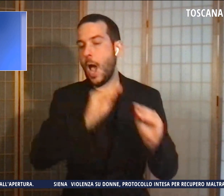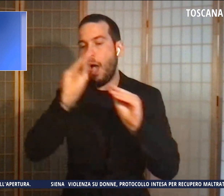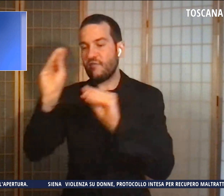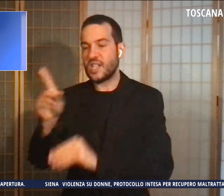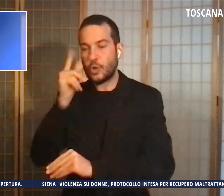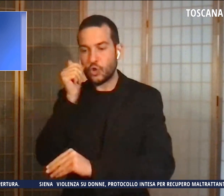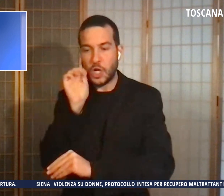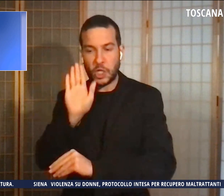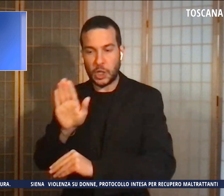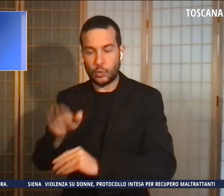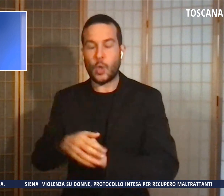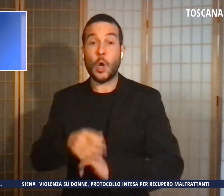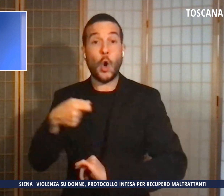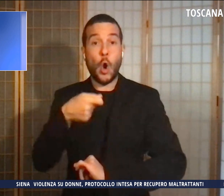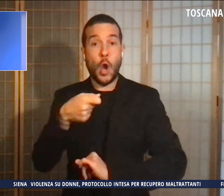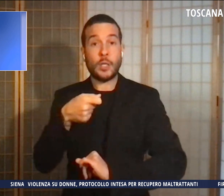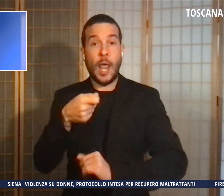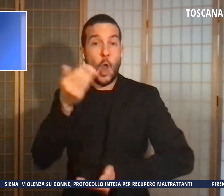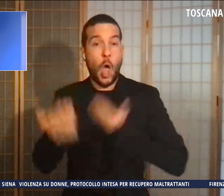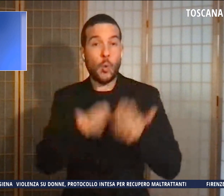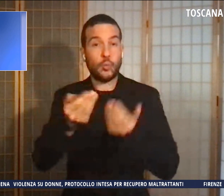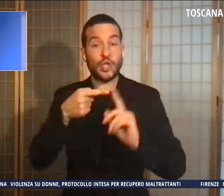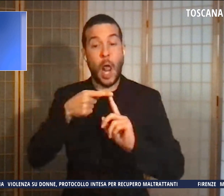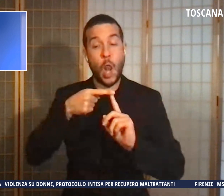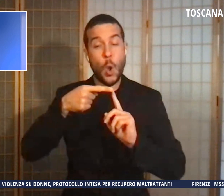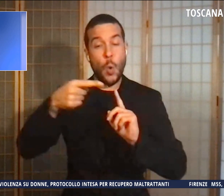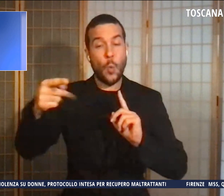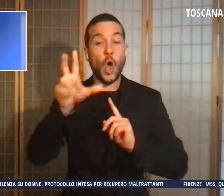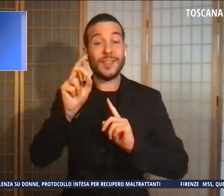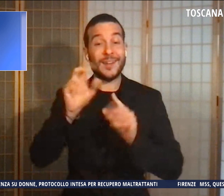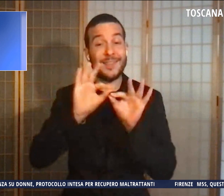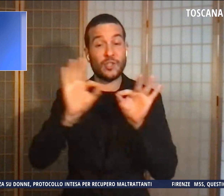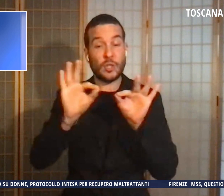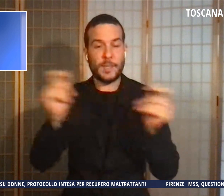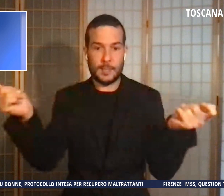era da cucina lungo 30 centimetri e è stato sequestrato.